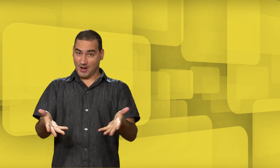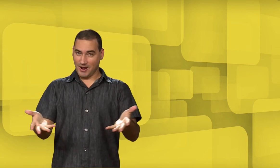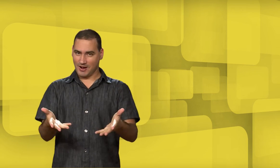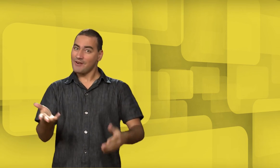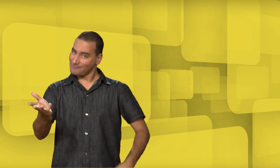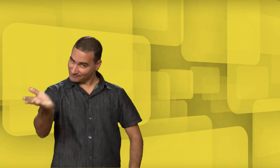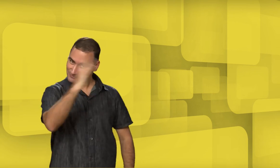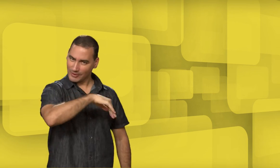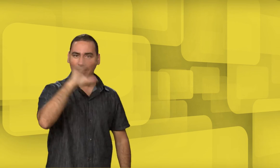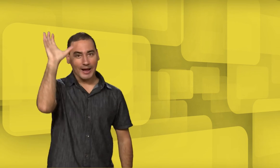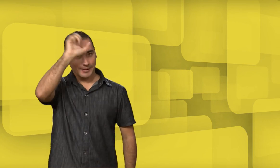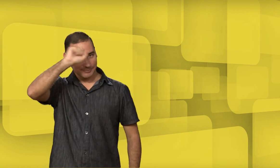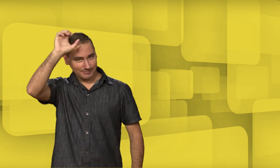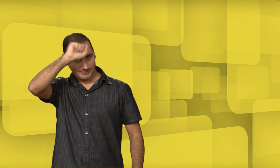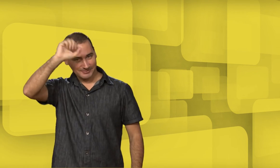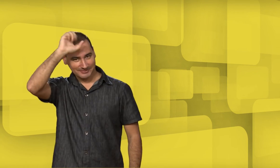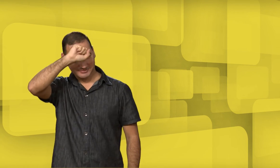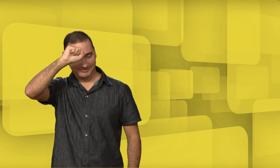Vamos aprender?